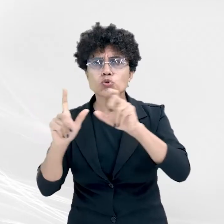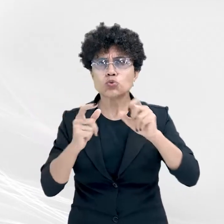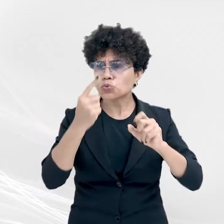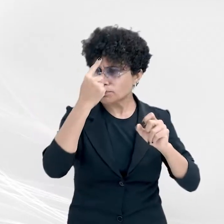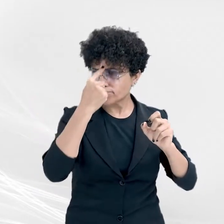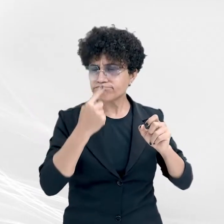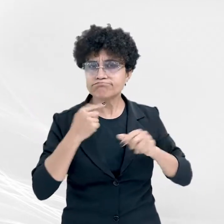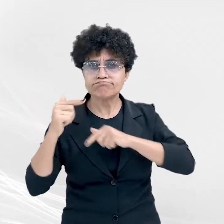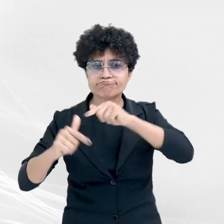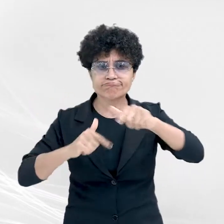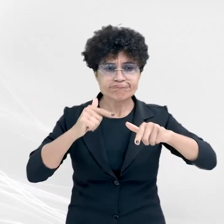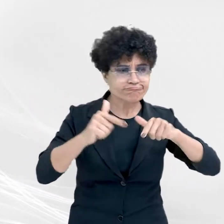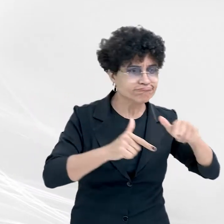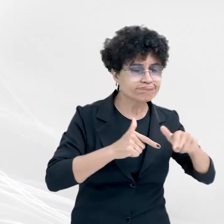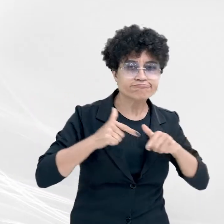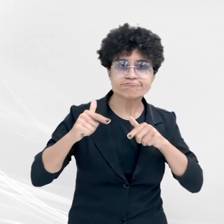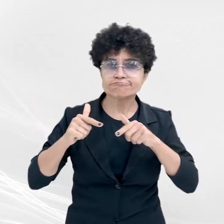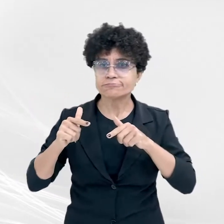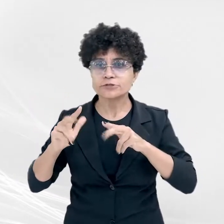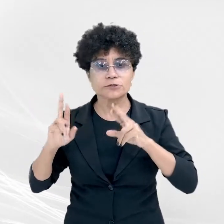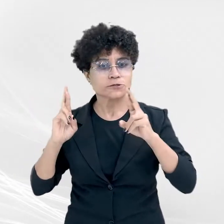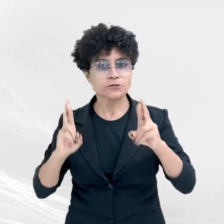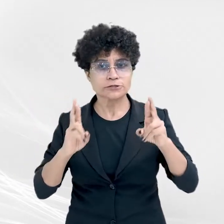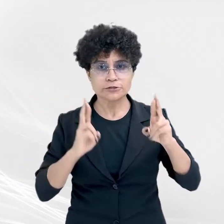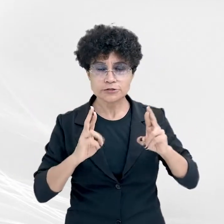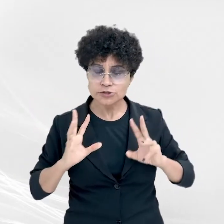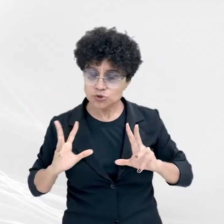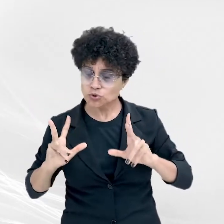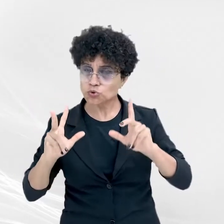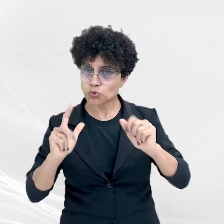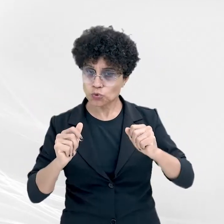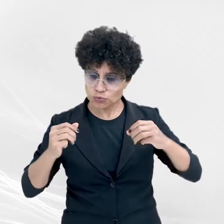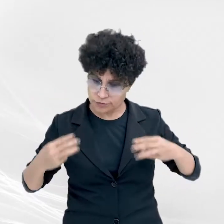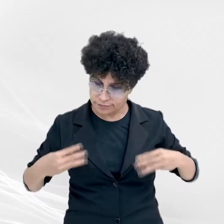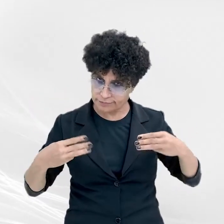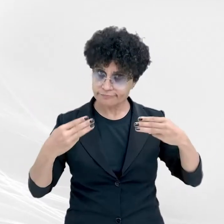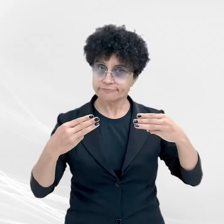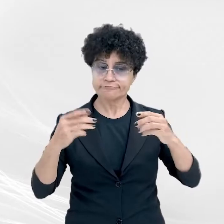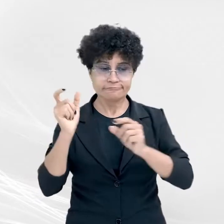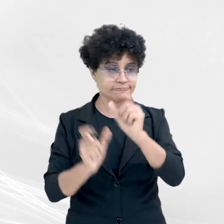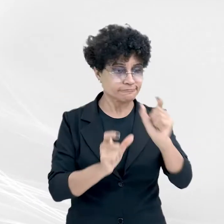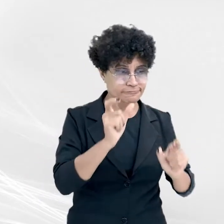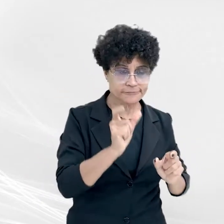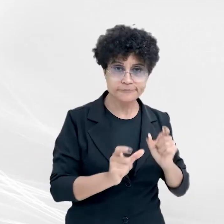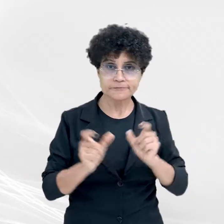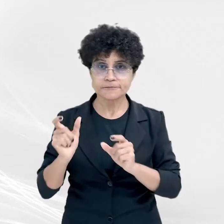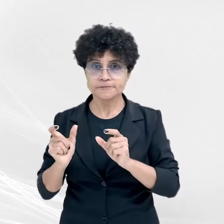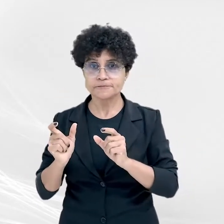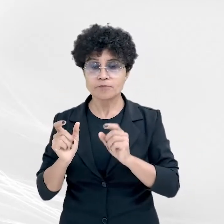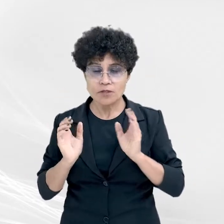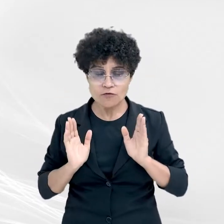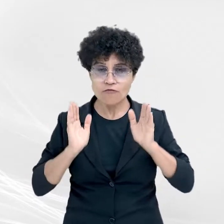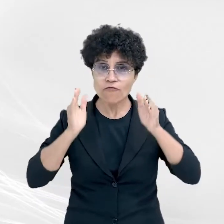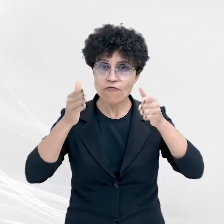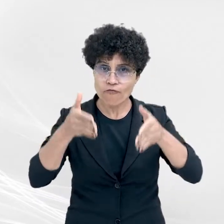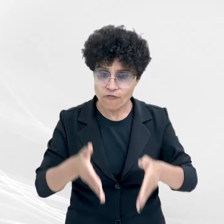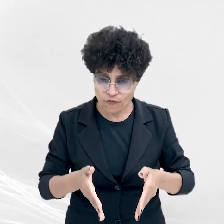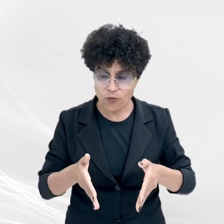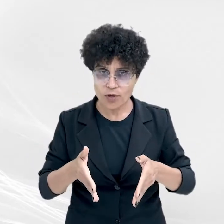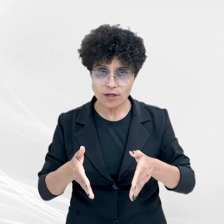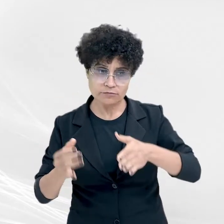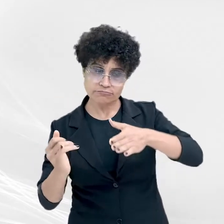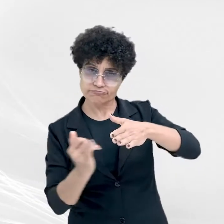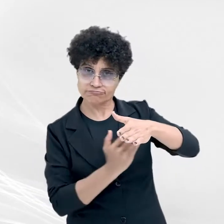atuação esperado de todos os agentes ministeriais, voltado ao direcionamento dos rumos da